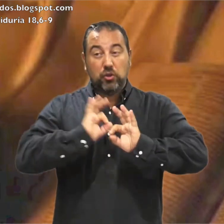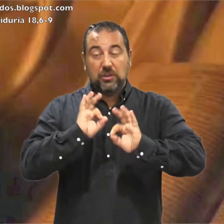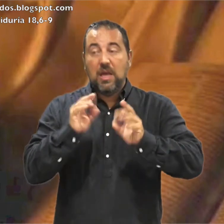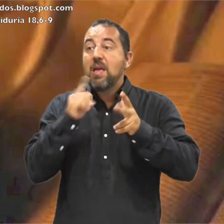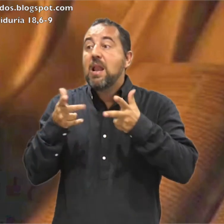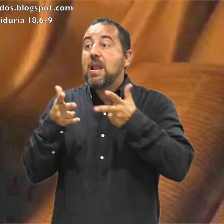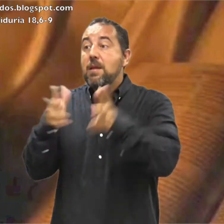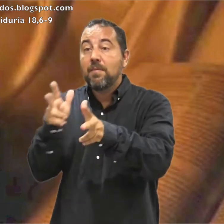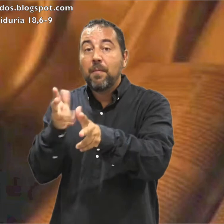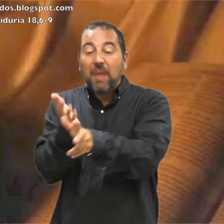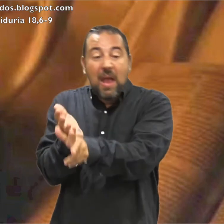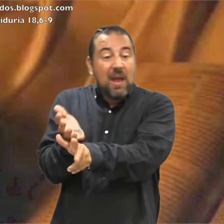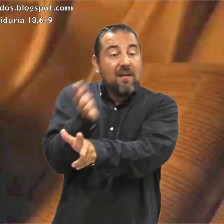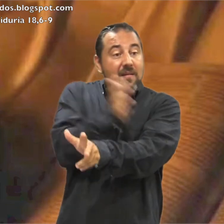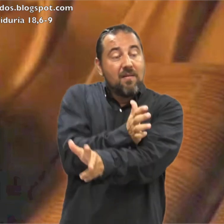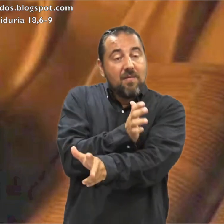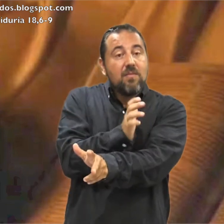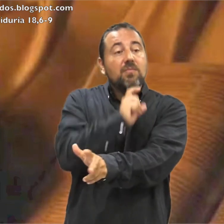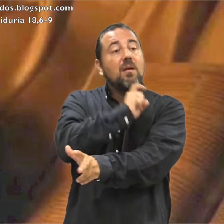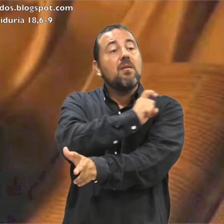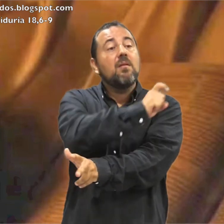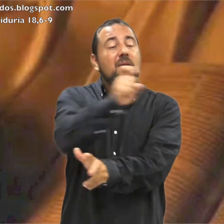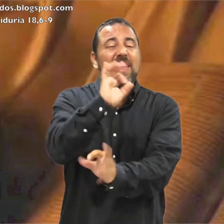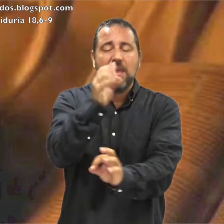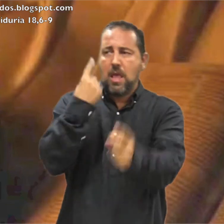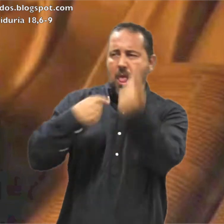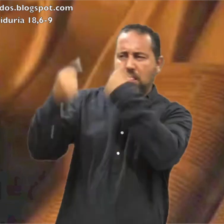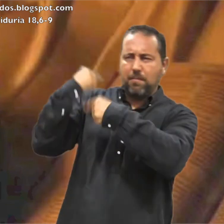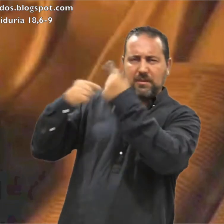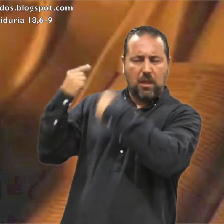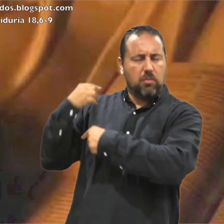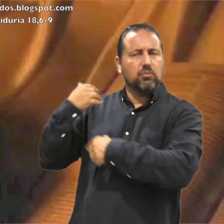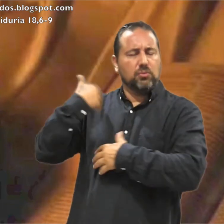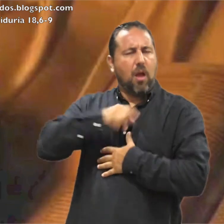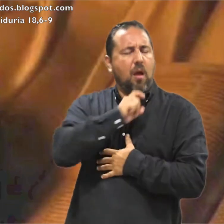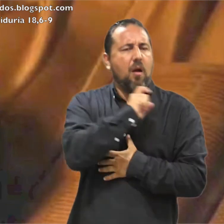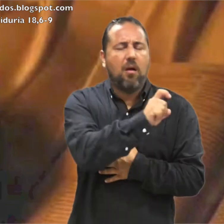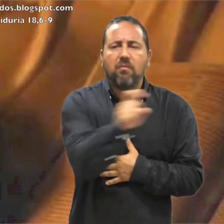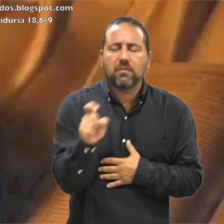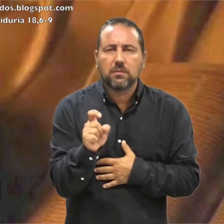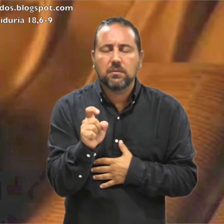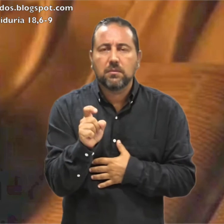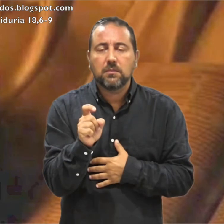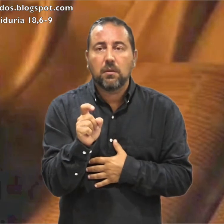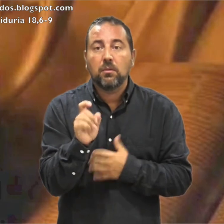noche de la liberación les fue preanunciada a nuestros antepasados